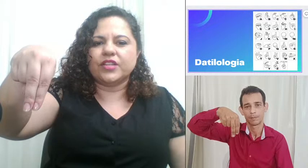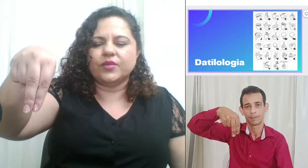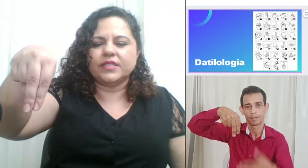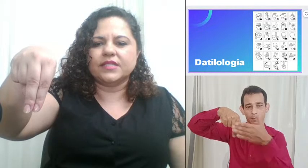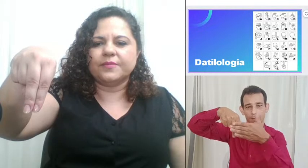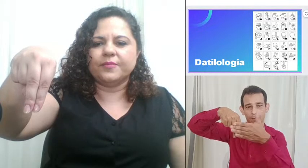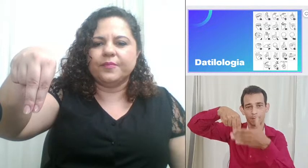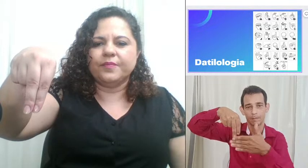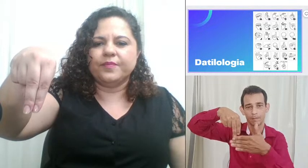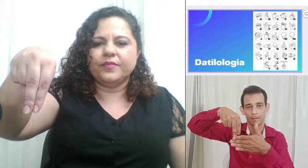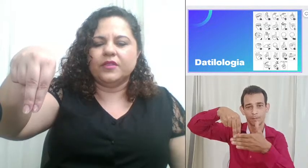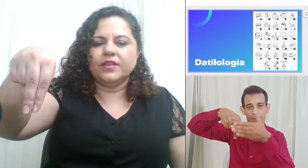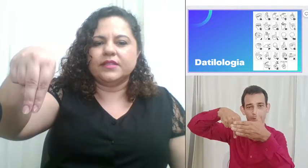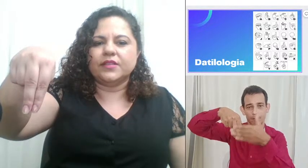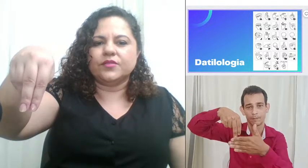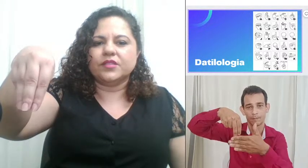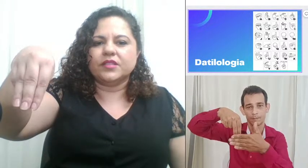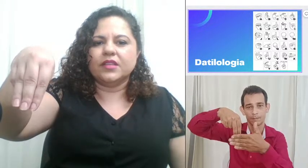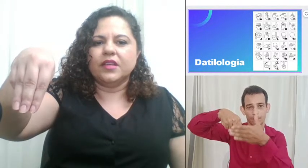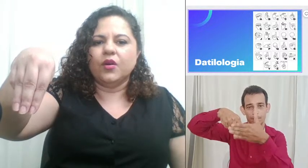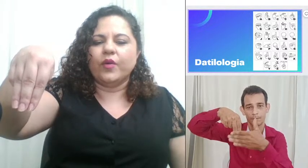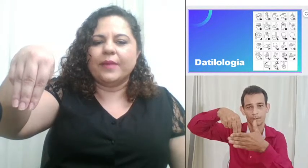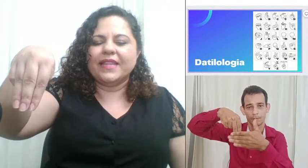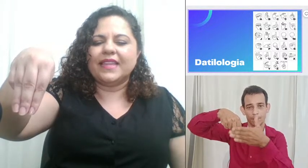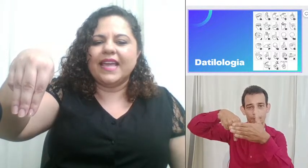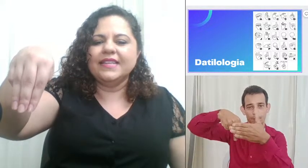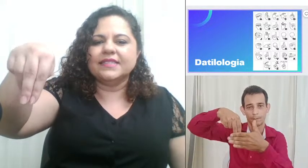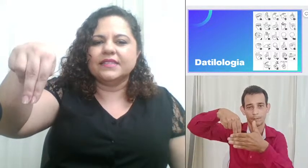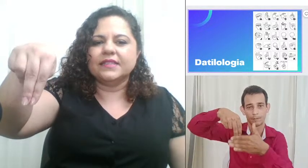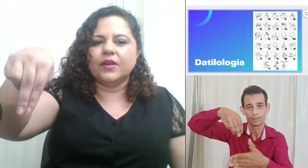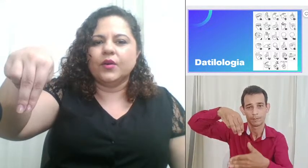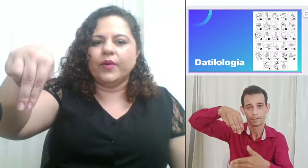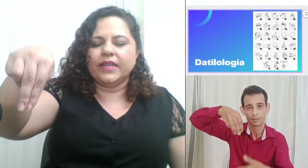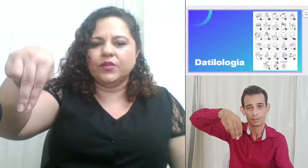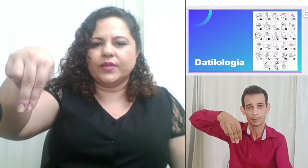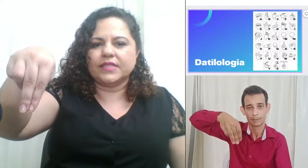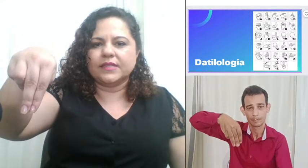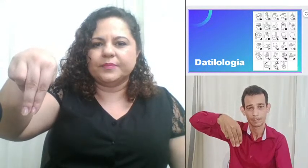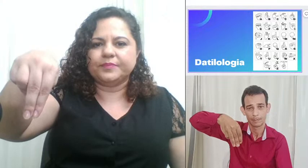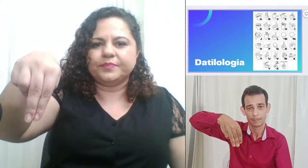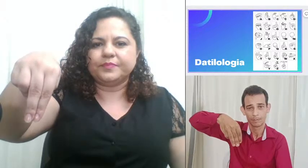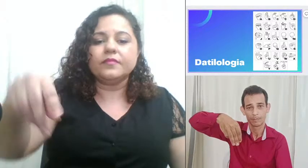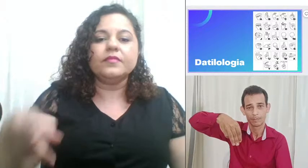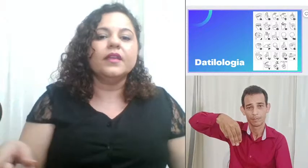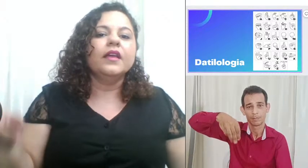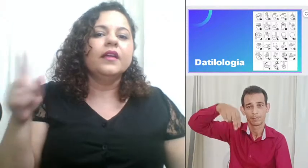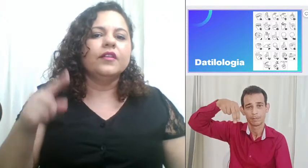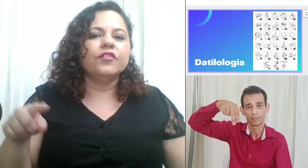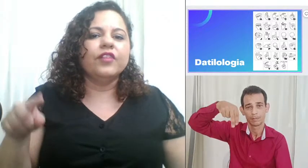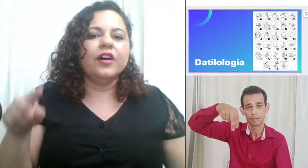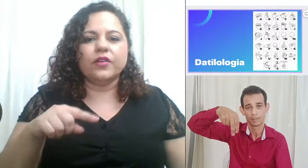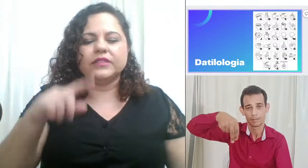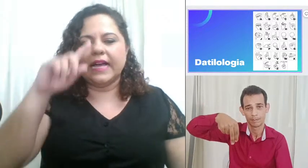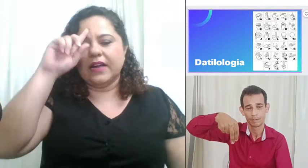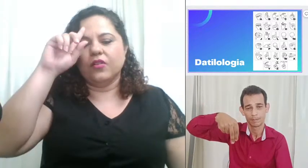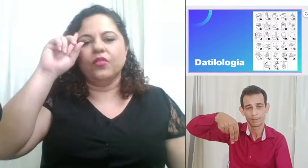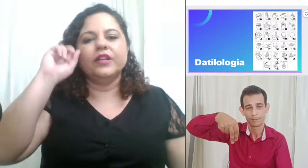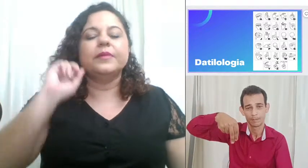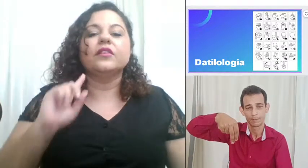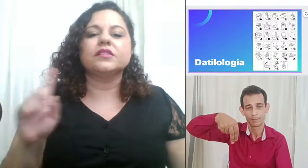dois dois dedos o N é três o N é dois vamos voltar agora para nós